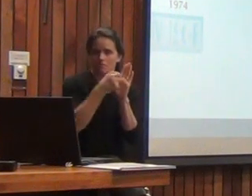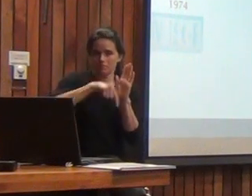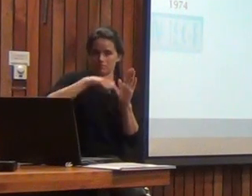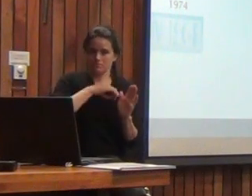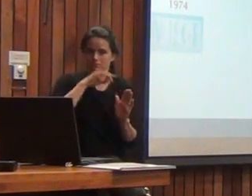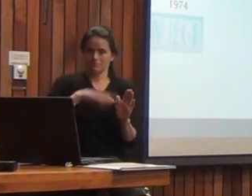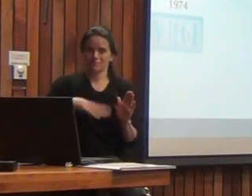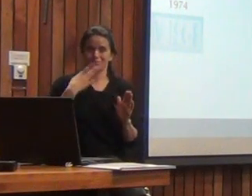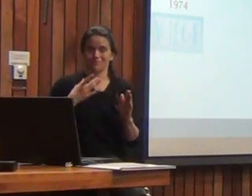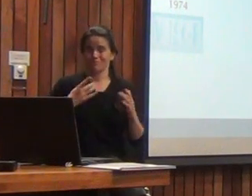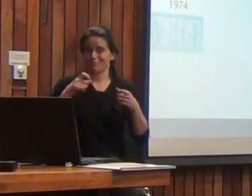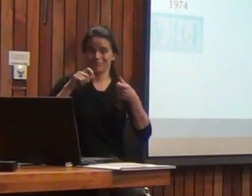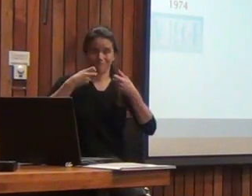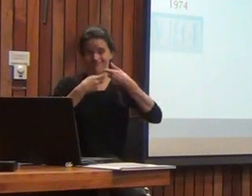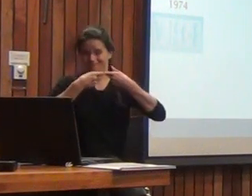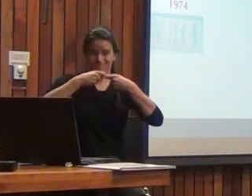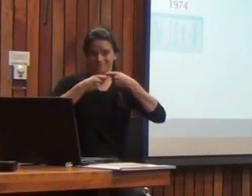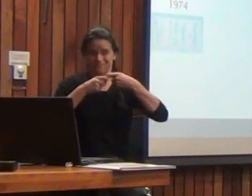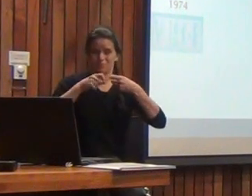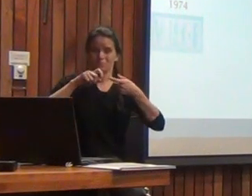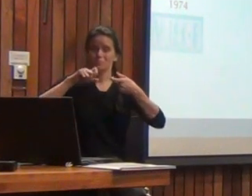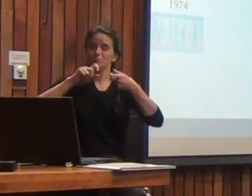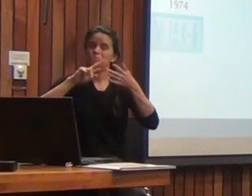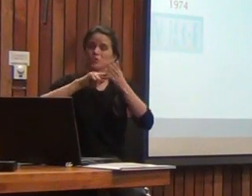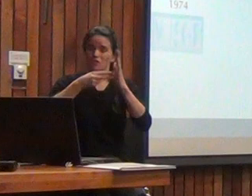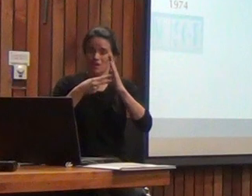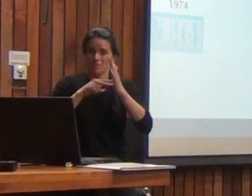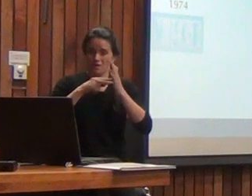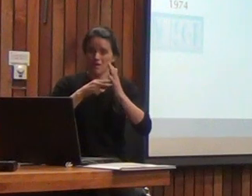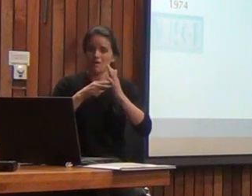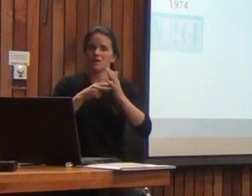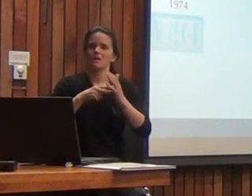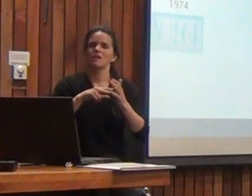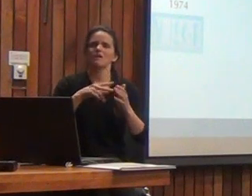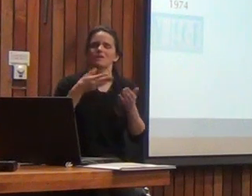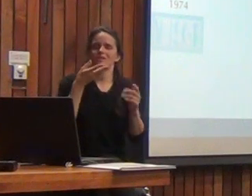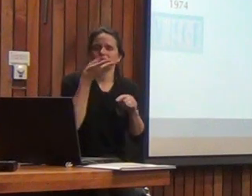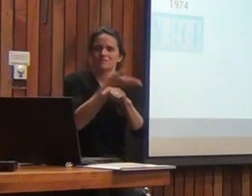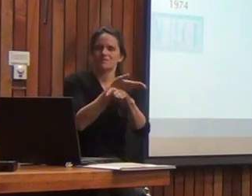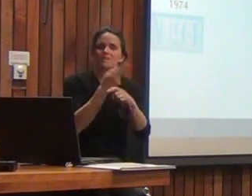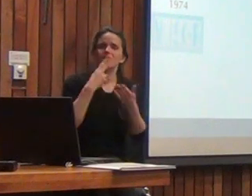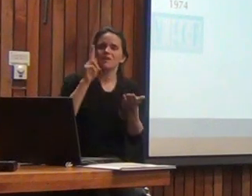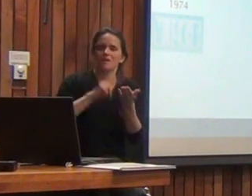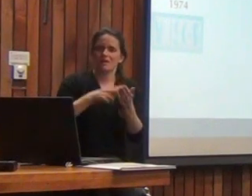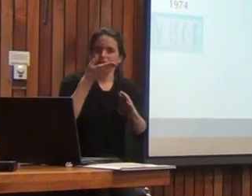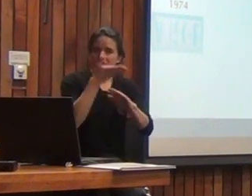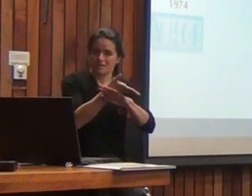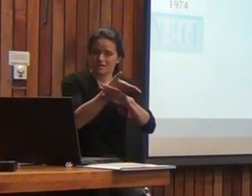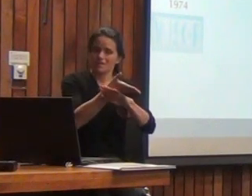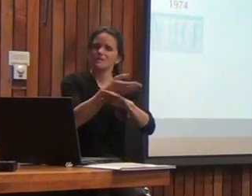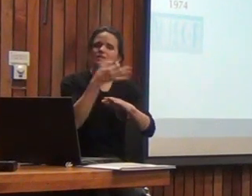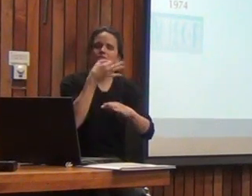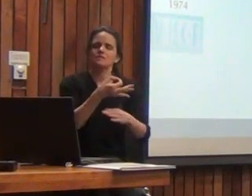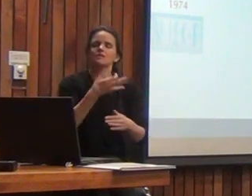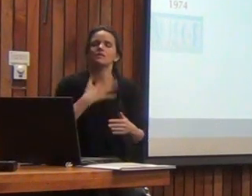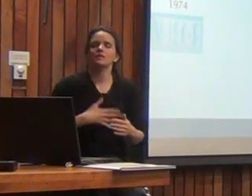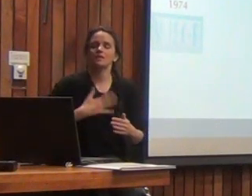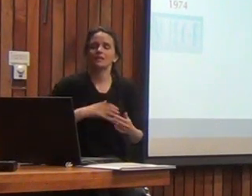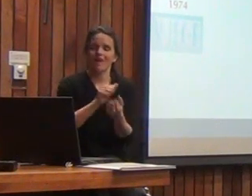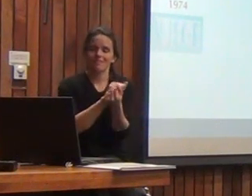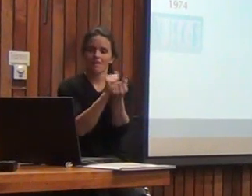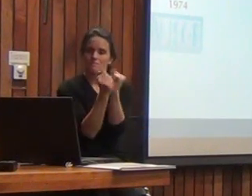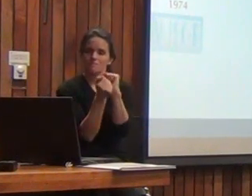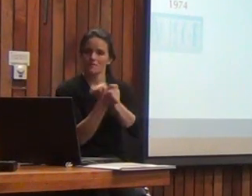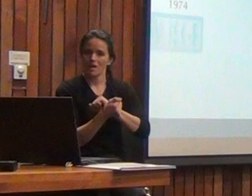base a un muy malentendido, ¿no? Valera Ramírez, en la solicitud de carta, la carta de solicitud expresó claramente que ella quería hacer una